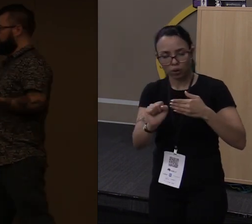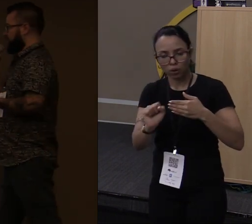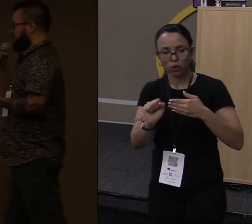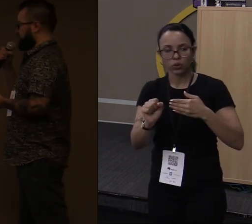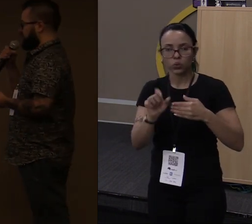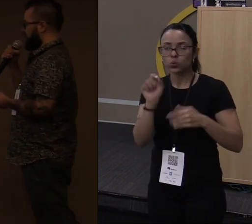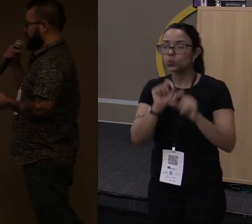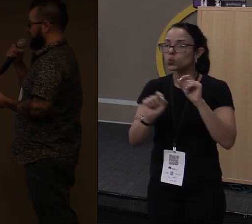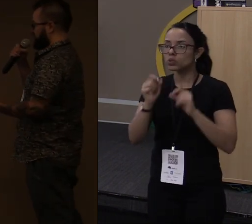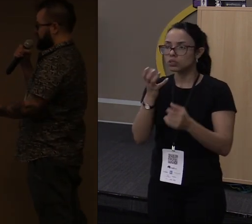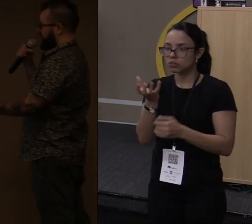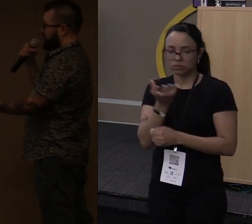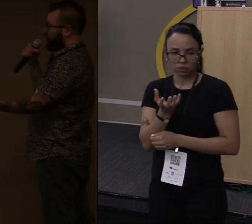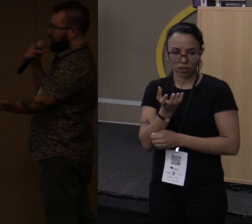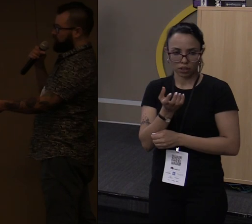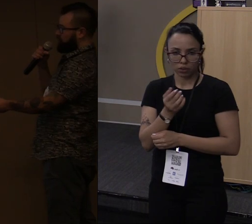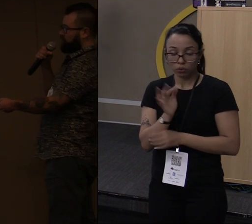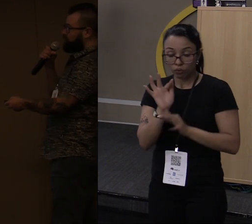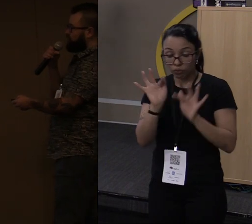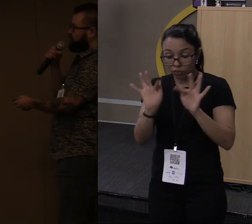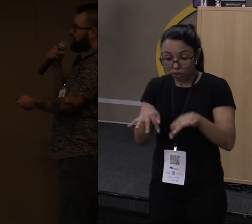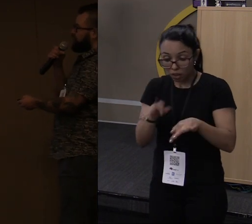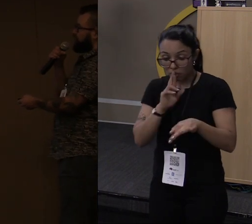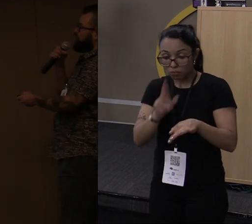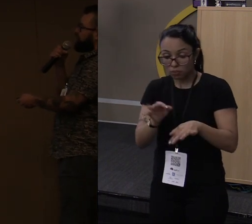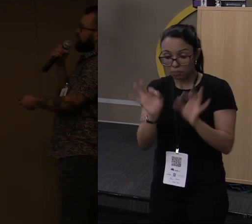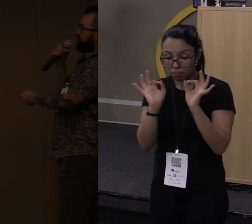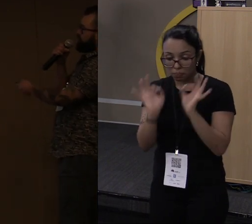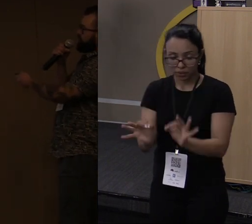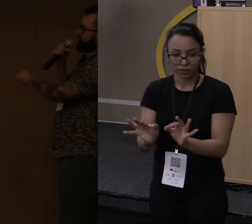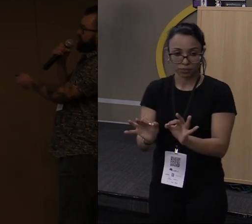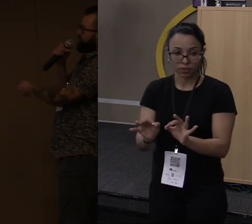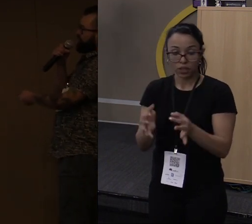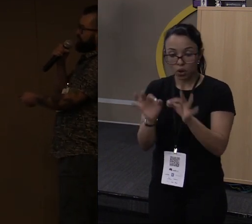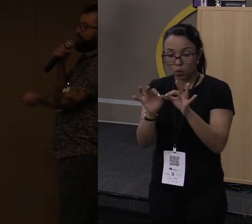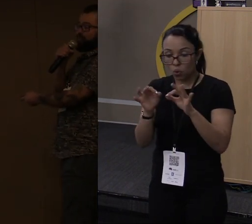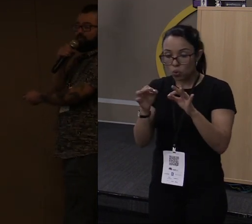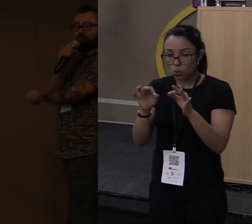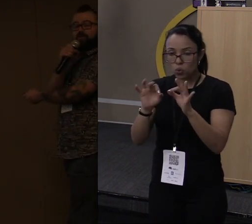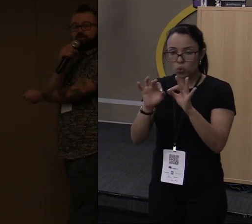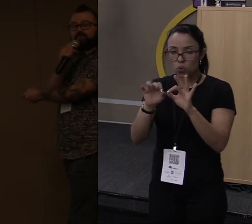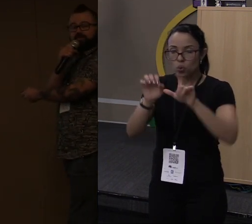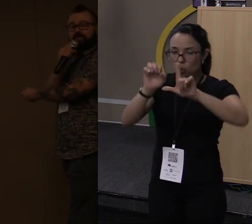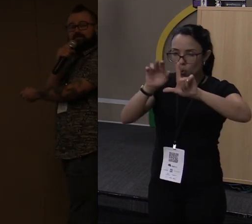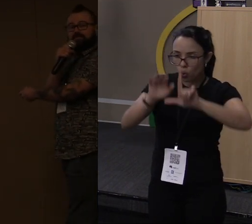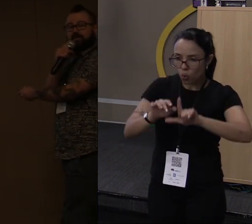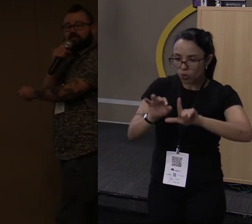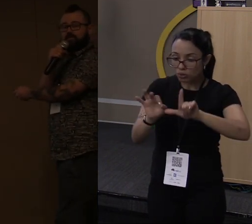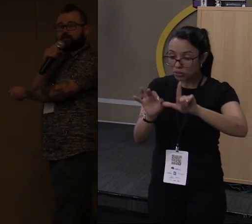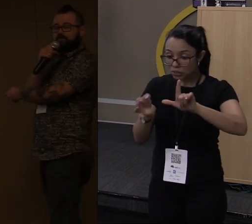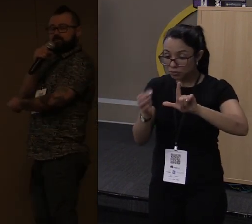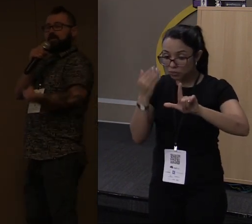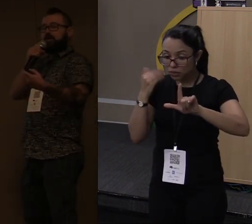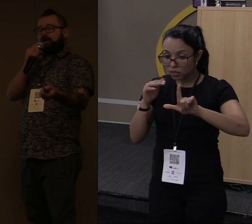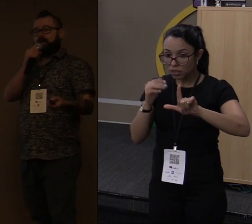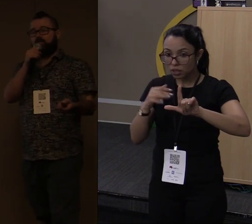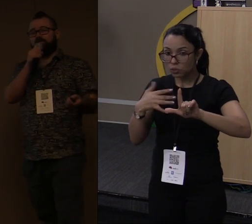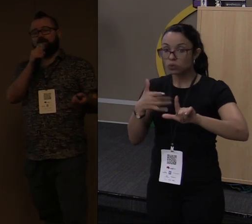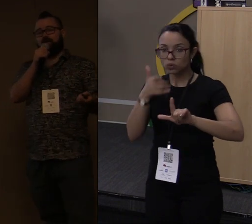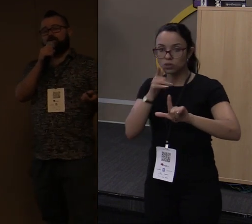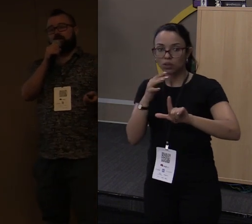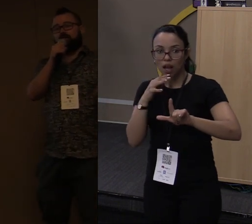das contas o resultado é o mesmo. Então o código simples de entender conseguiu ser até mais rápido do que código em C. Então o Rust